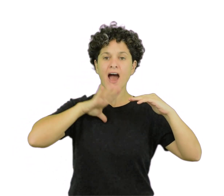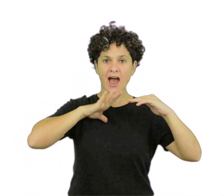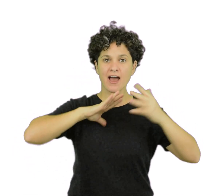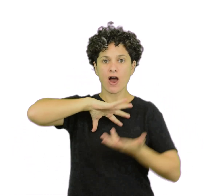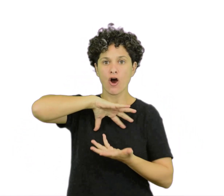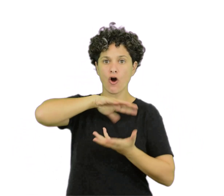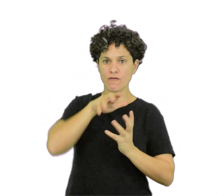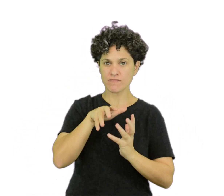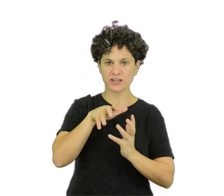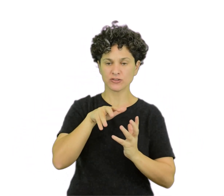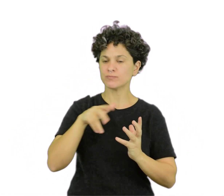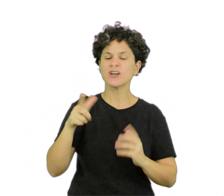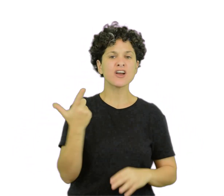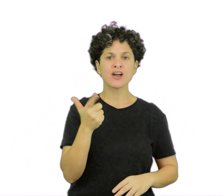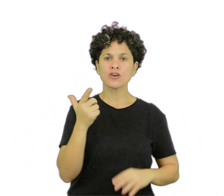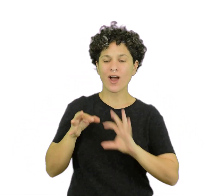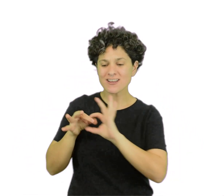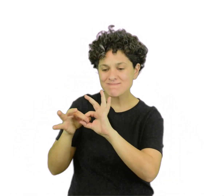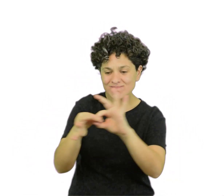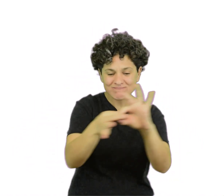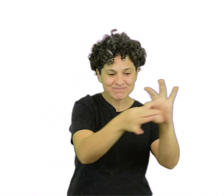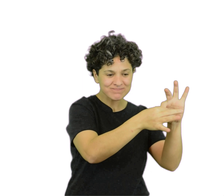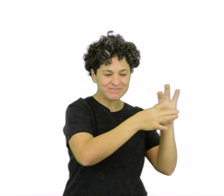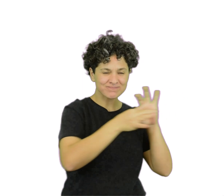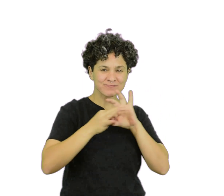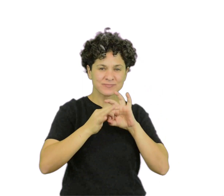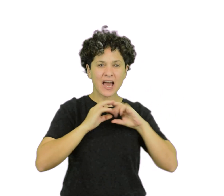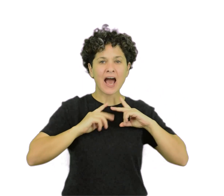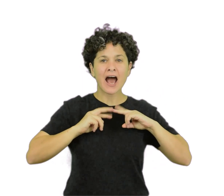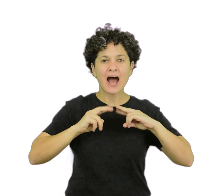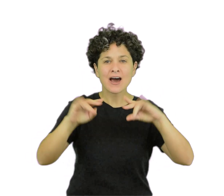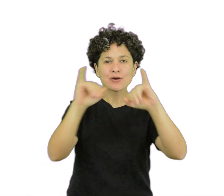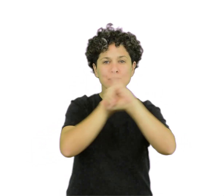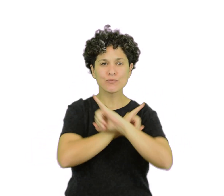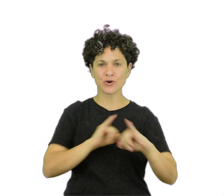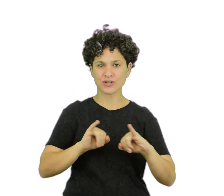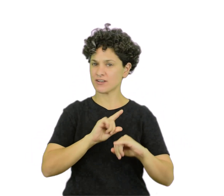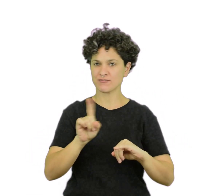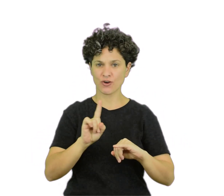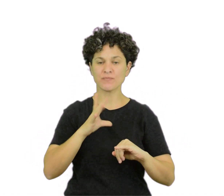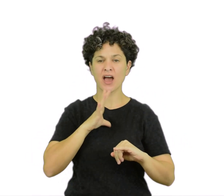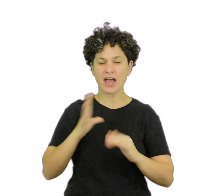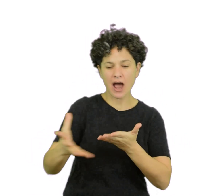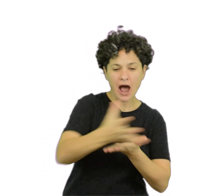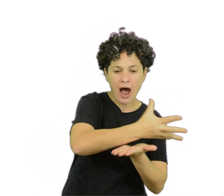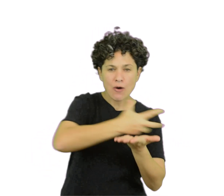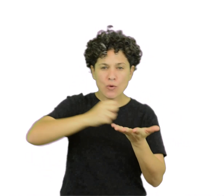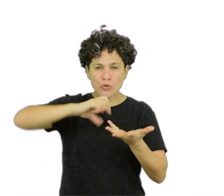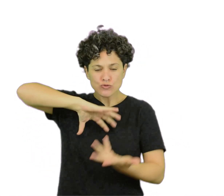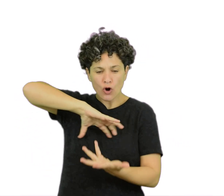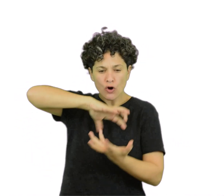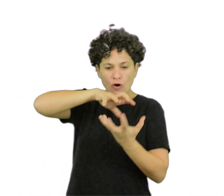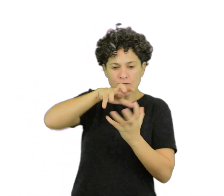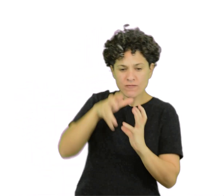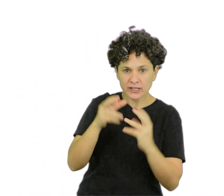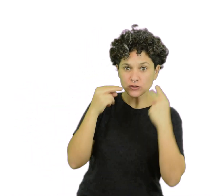Considera que en la sociedad no hay cohesión y armonía, sino conflicto, explotación y dominación.